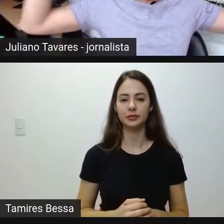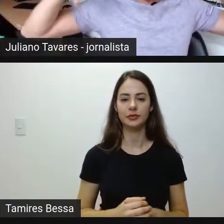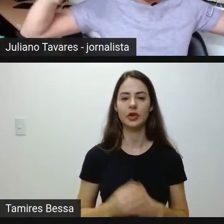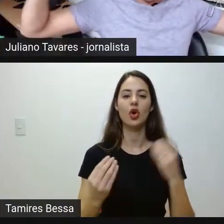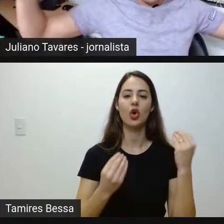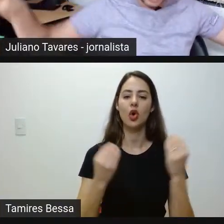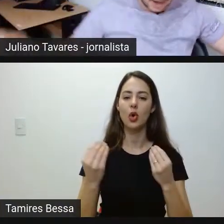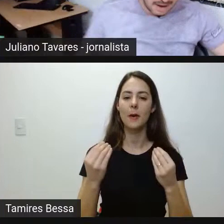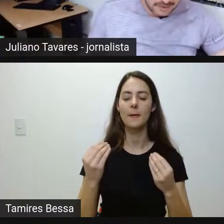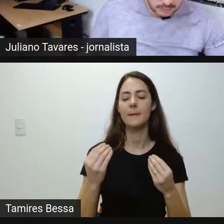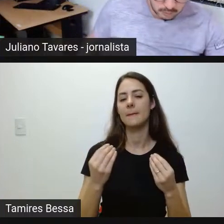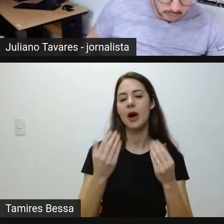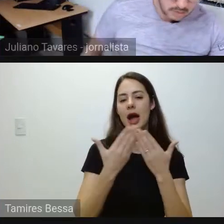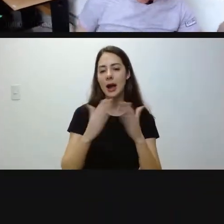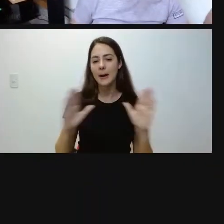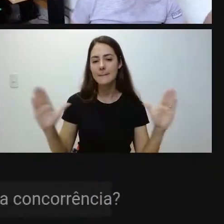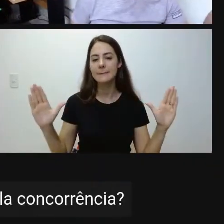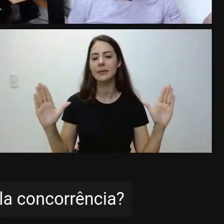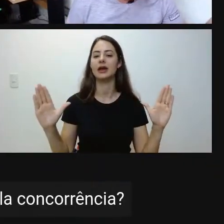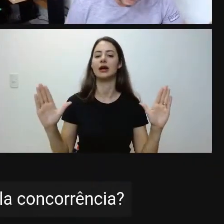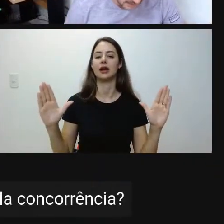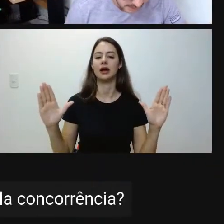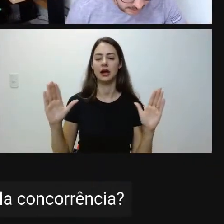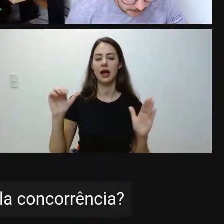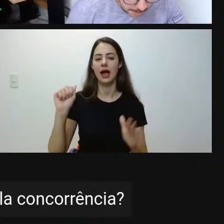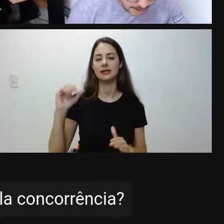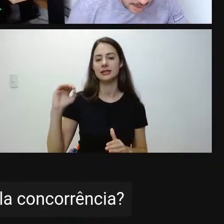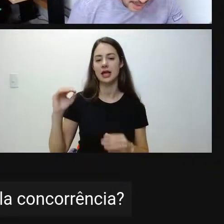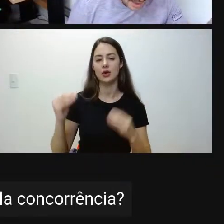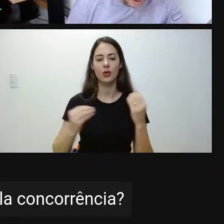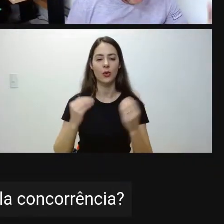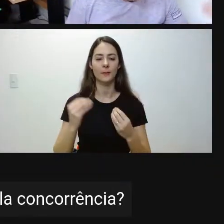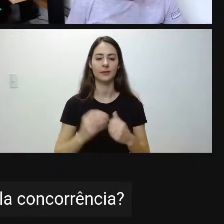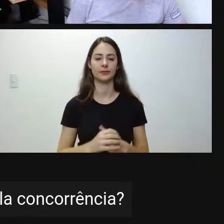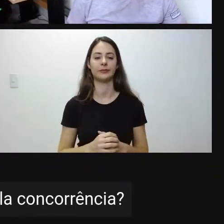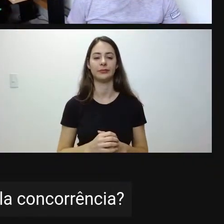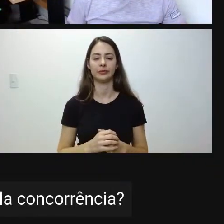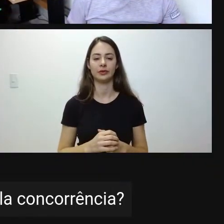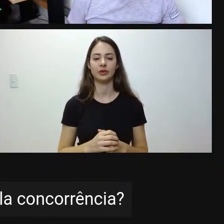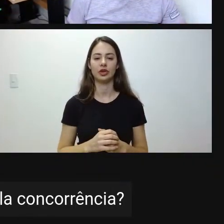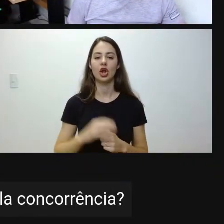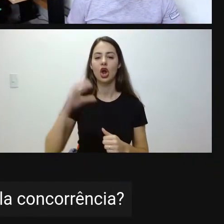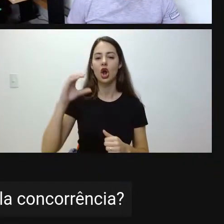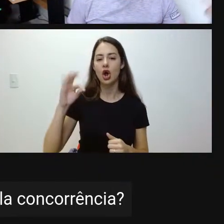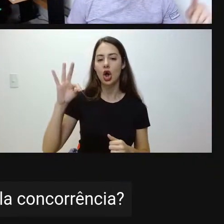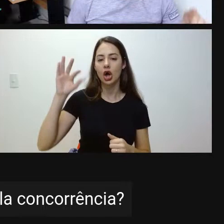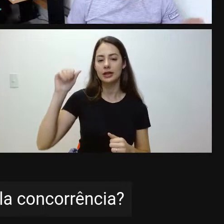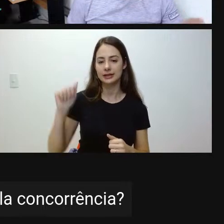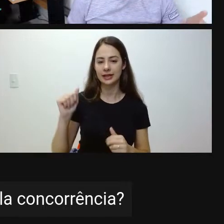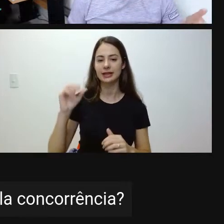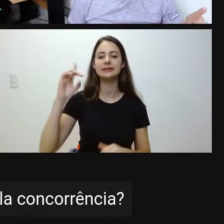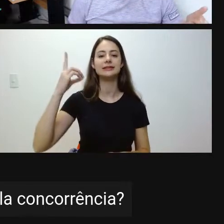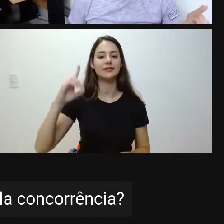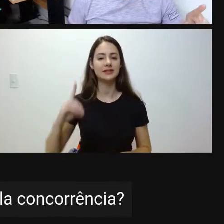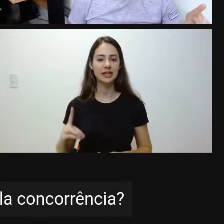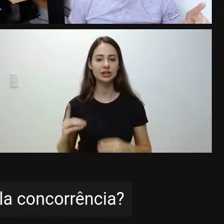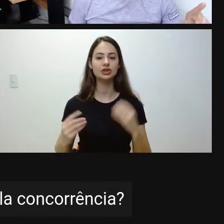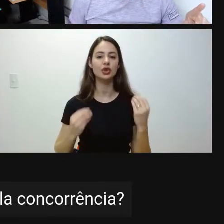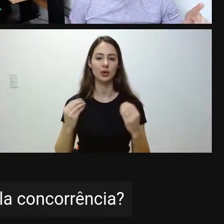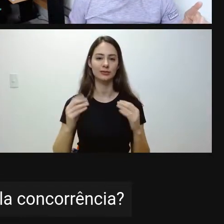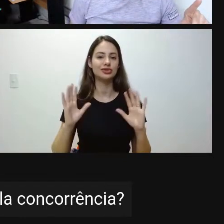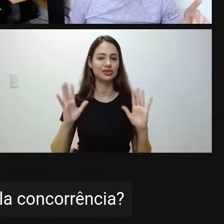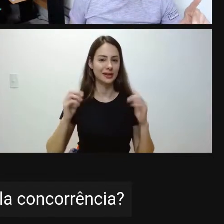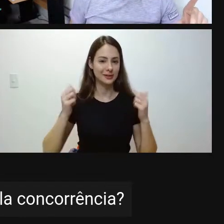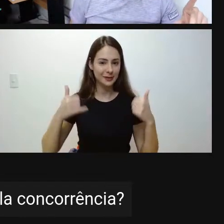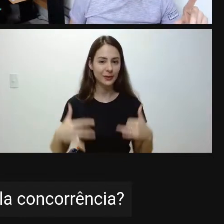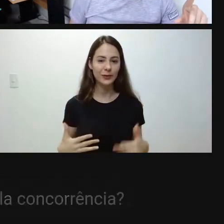concorrência? A professora Mônica já falou, acabou de falar aqui. Cota para deficiente. Ah, a professora já falou, né,